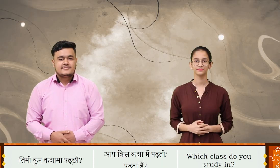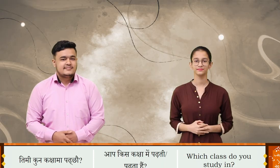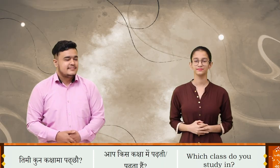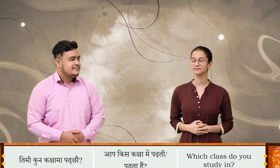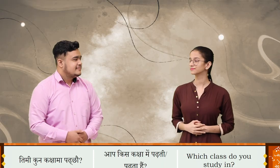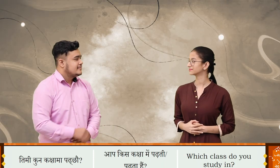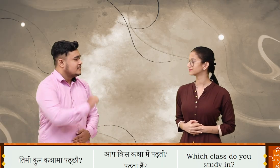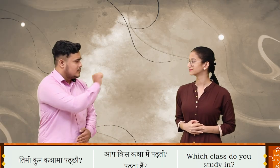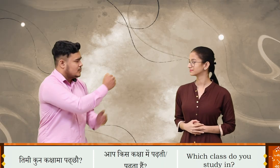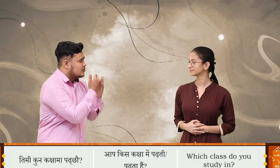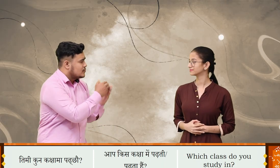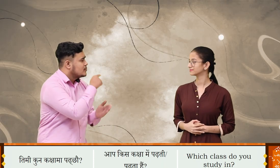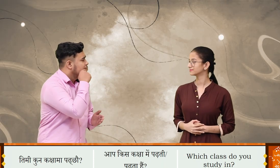तिमी कुन कक्छामा पढ़चो?